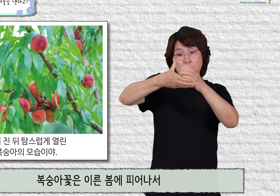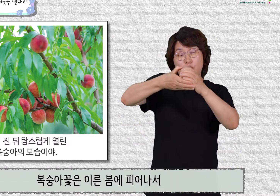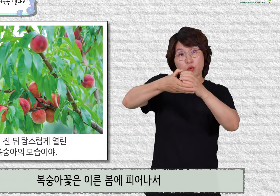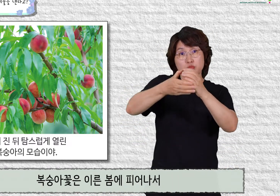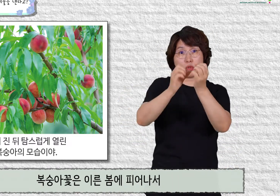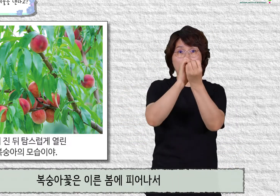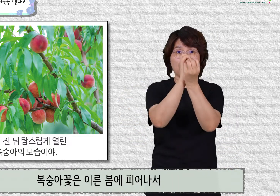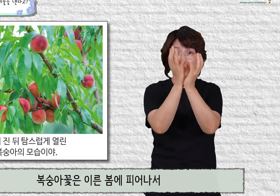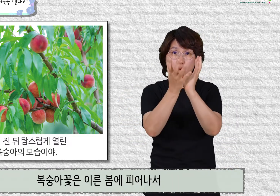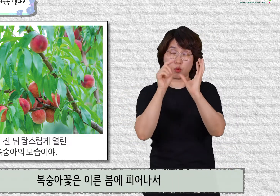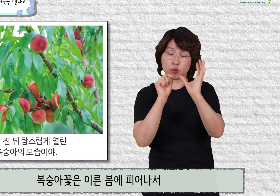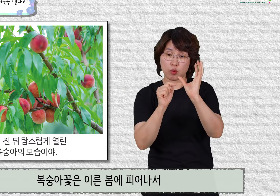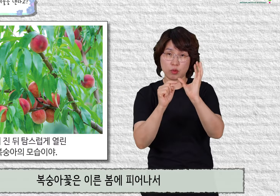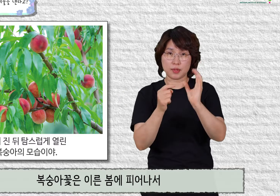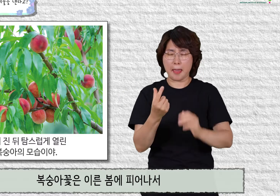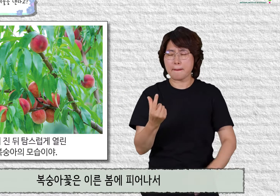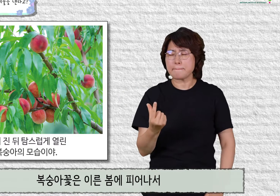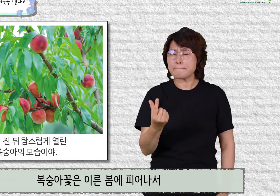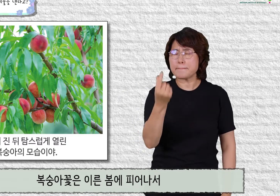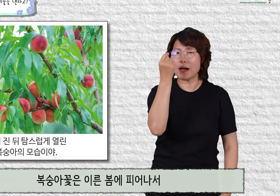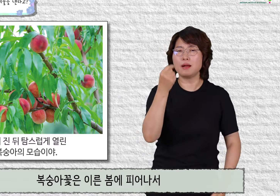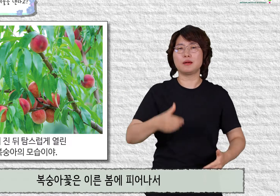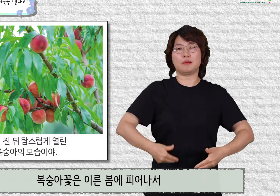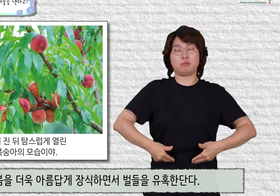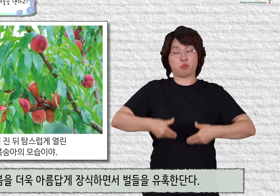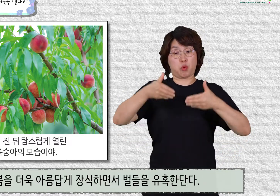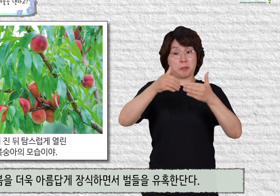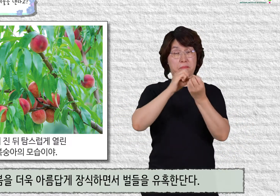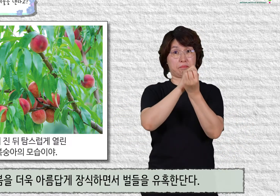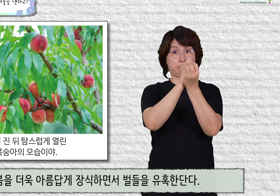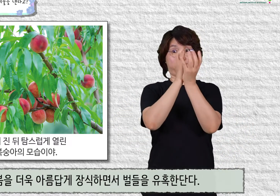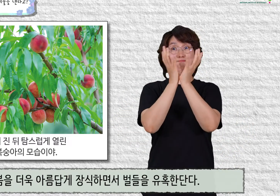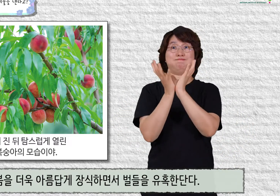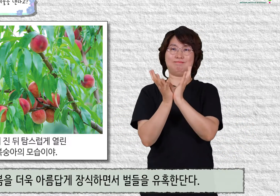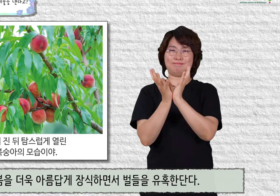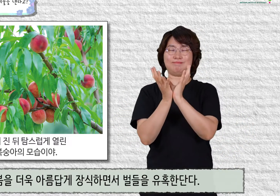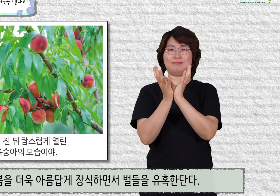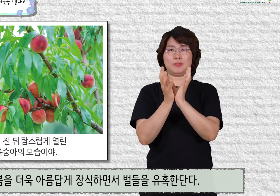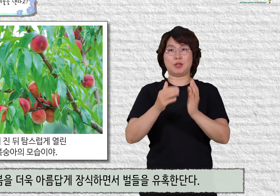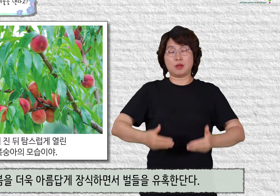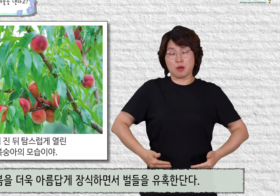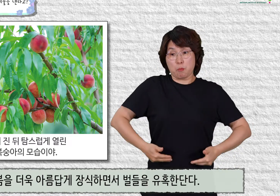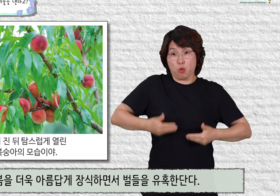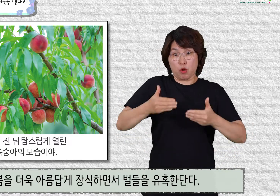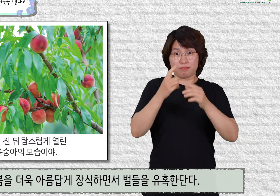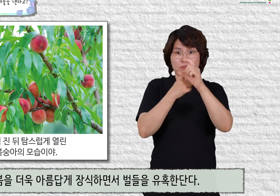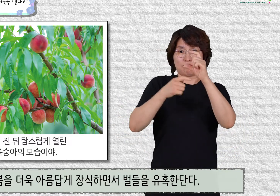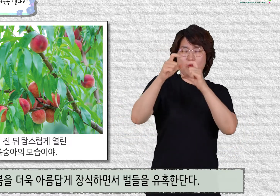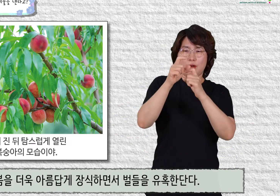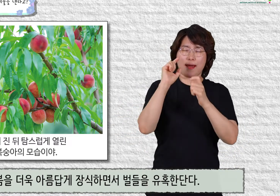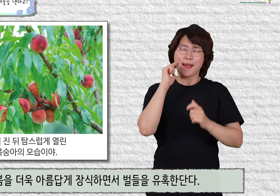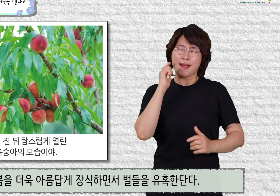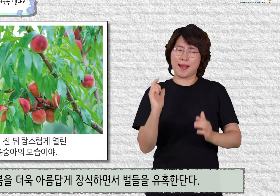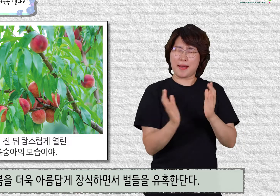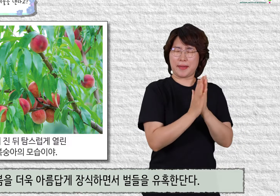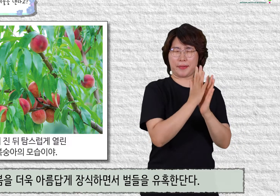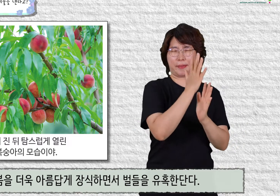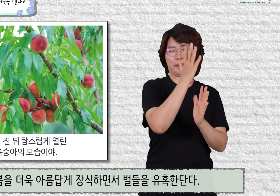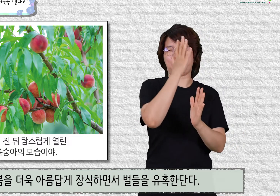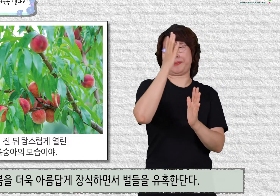복숭아 꽃은 이른 봄에 피어나서 봄을 더욱 아름답게 장식하면서 벌들을